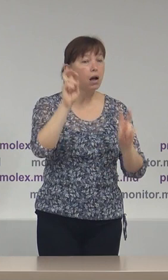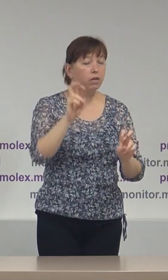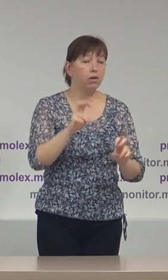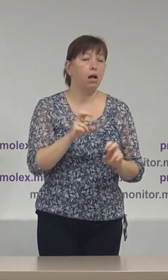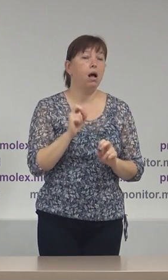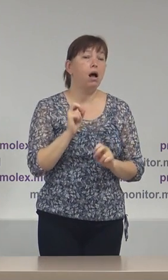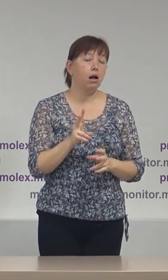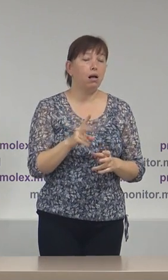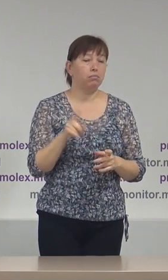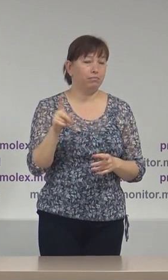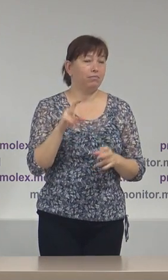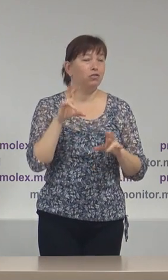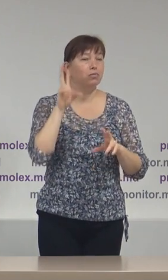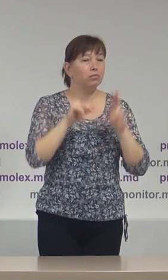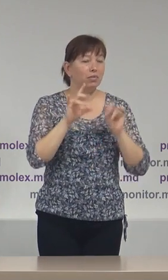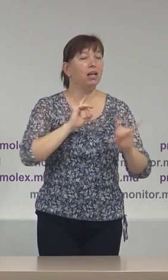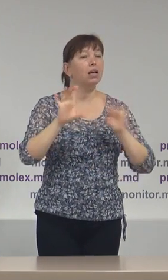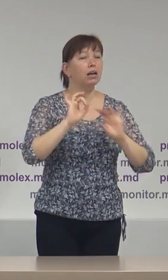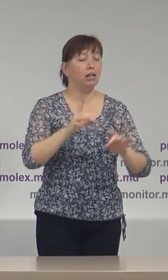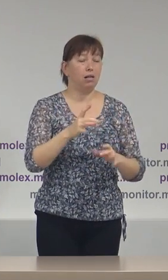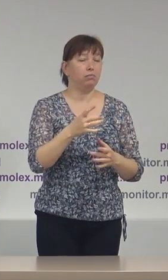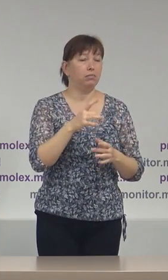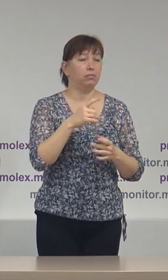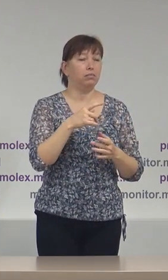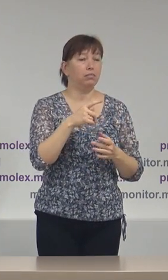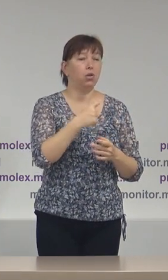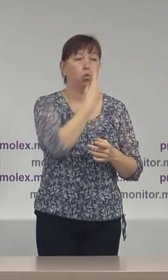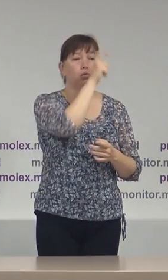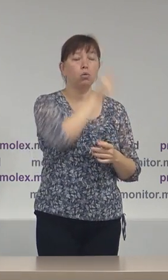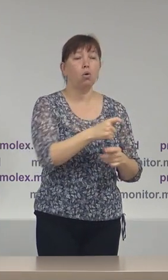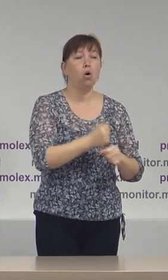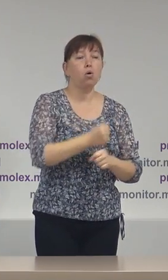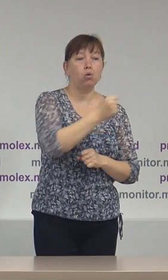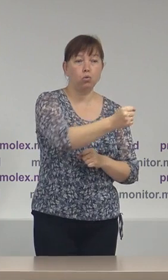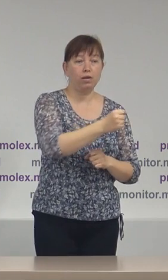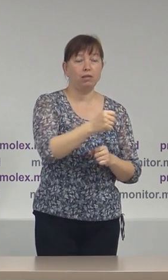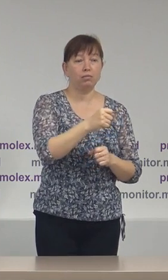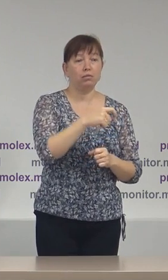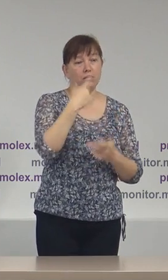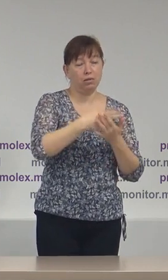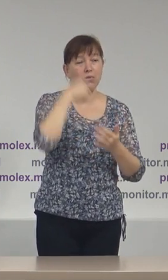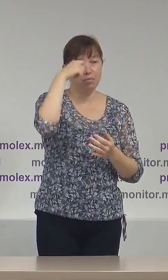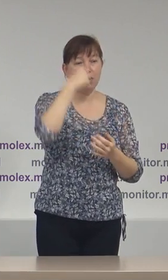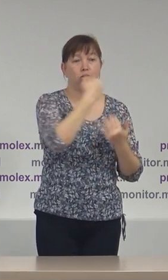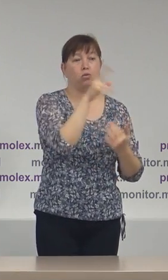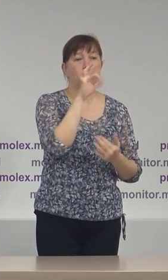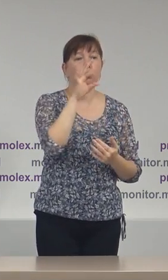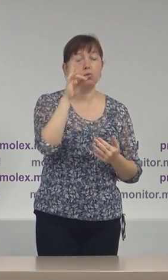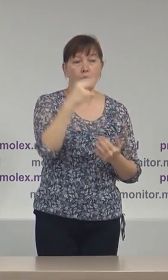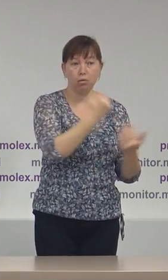ca utilizarea resursului administrativ în făvoarea unui concurent electoral fiind vorba de domnul președinte Igor Dodon